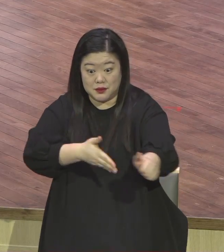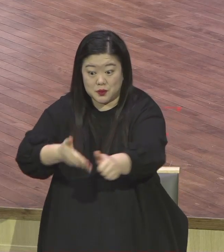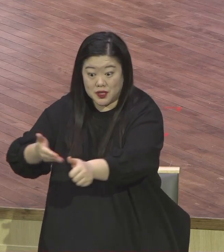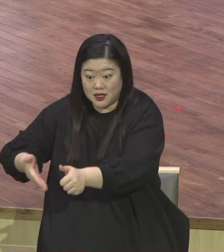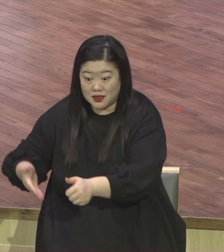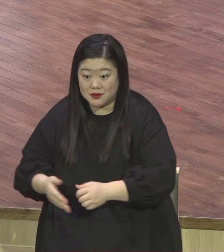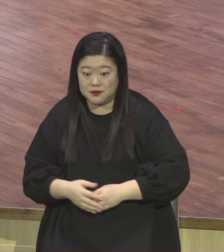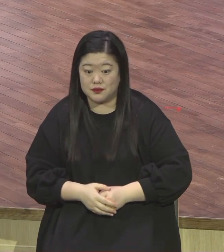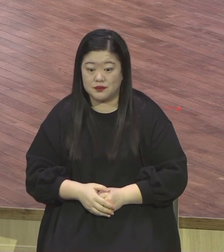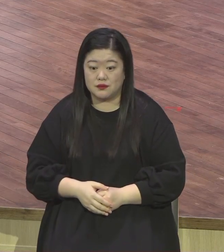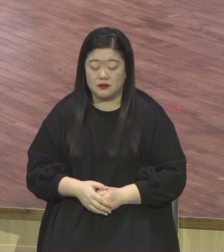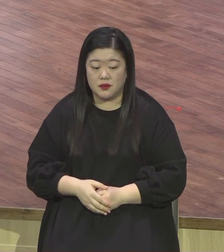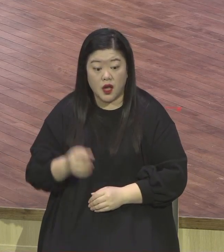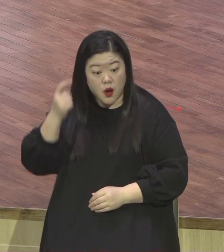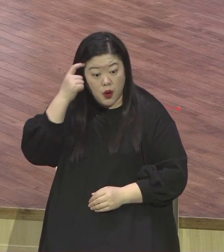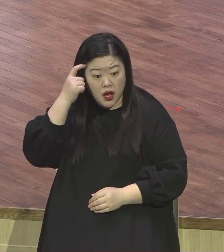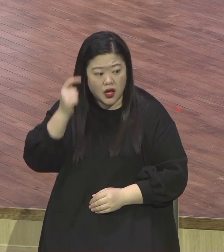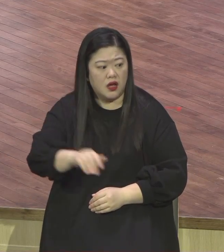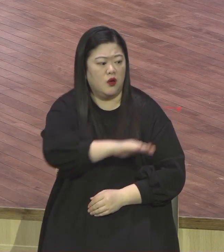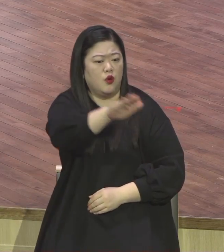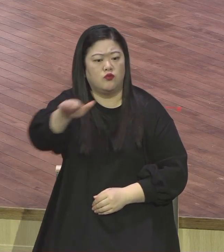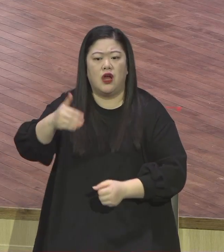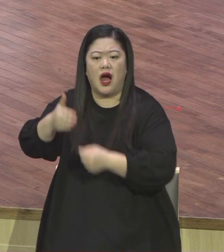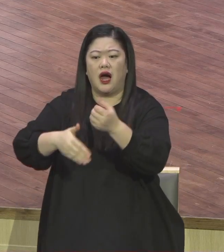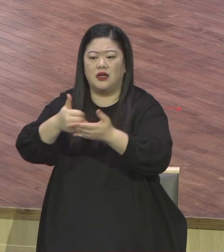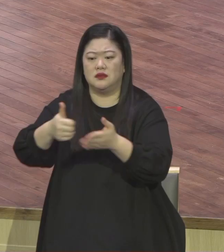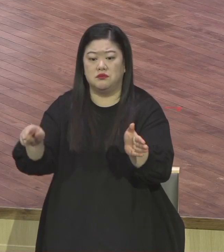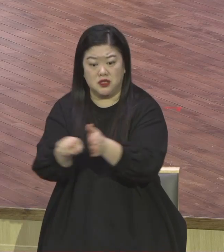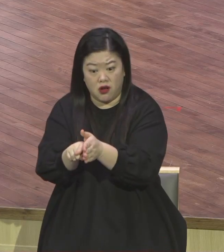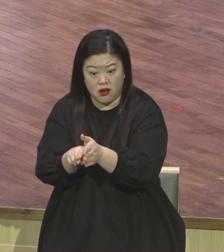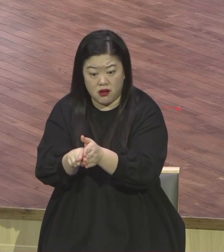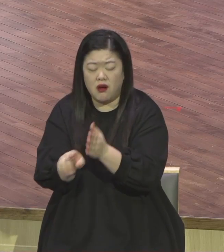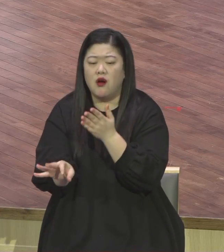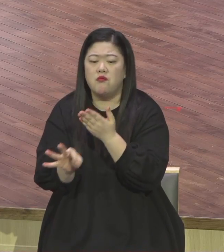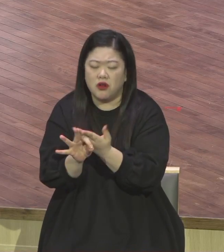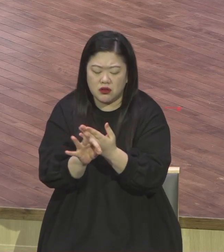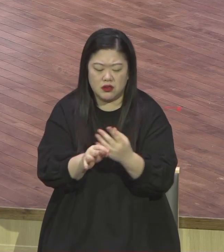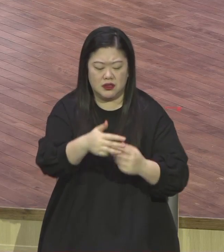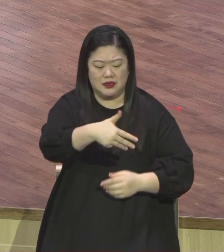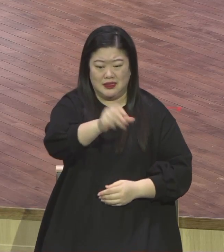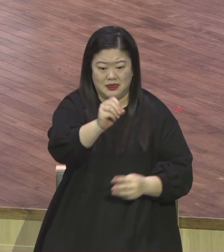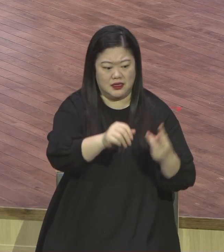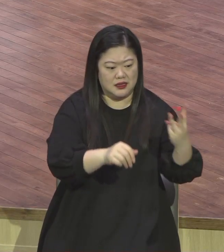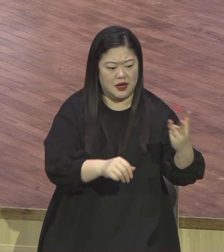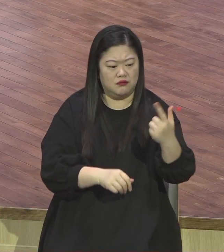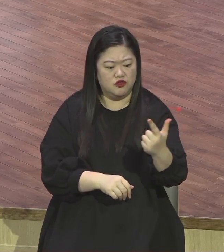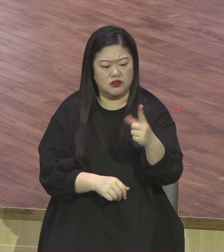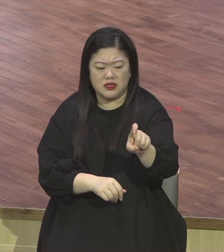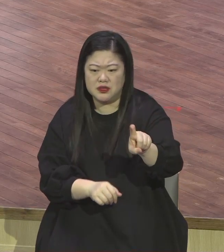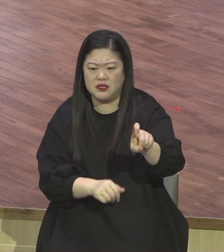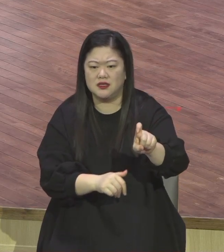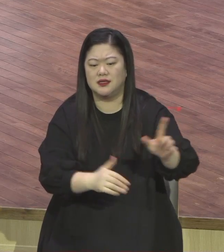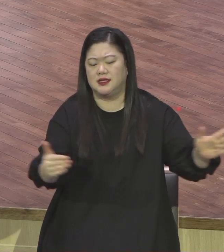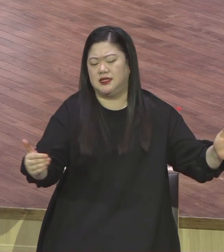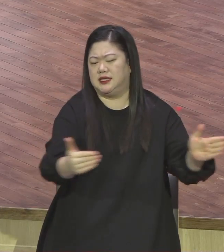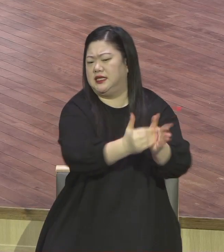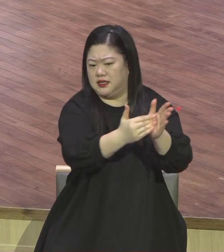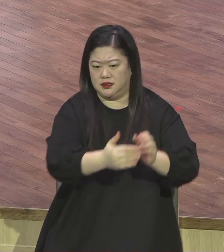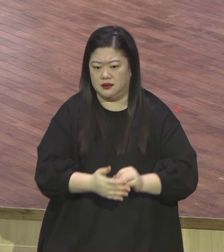차원이 다른 삶을 살아야 돼요 사기의 3장 6장 11장 관점에서 완전히 벗어나면 어떻게 돼요 사기의 1장 1절 3절 8절의